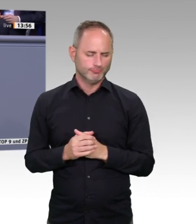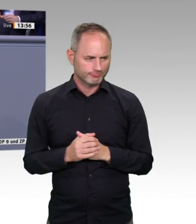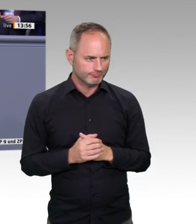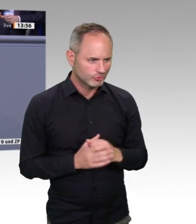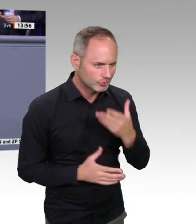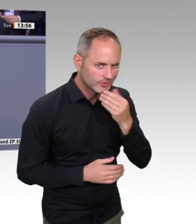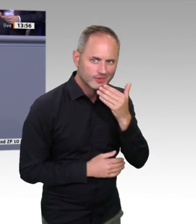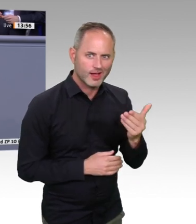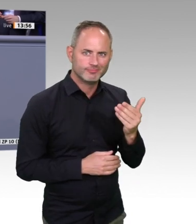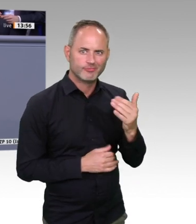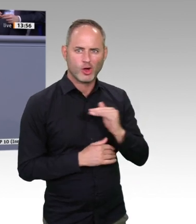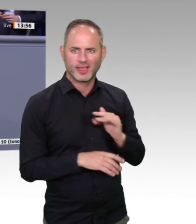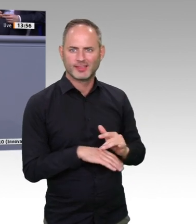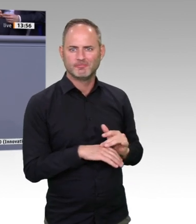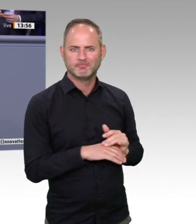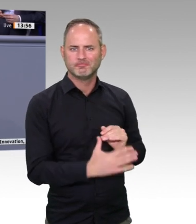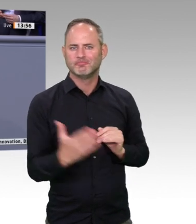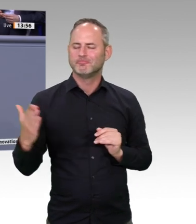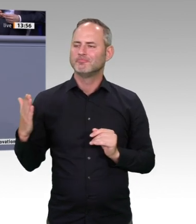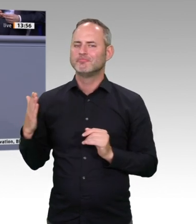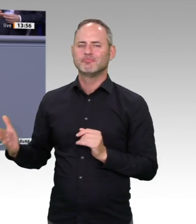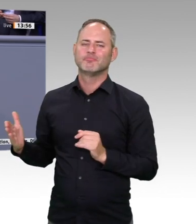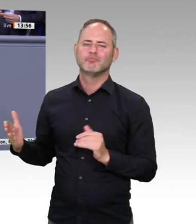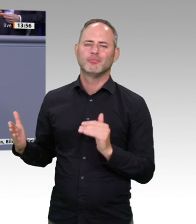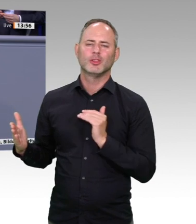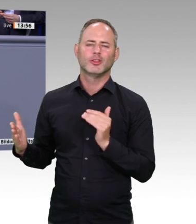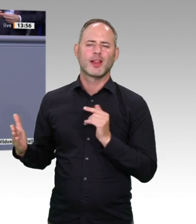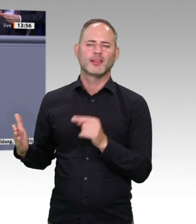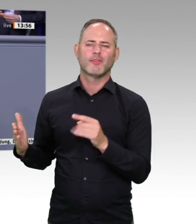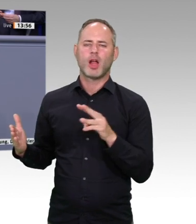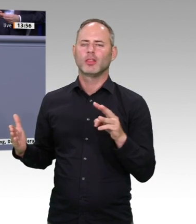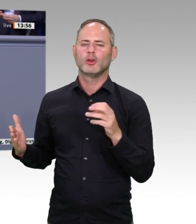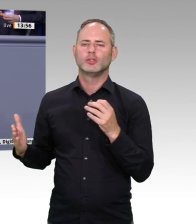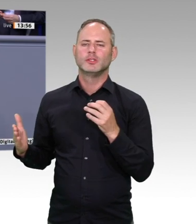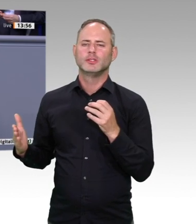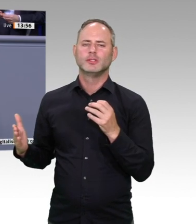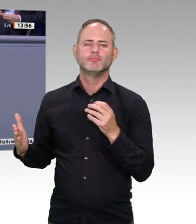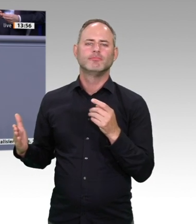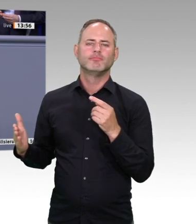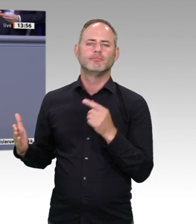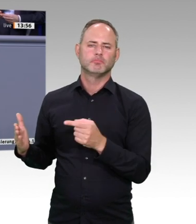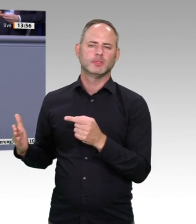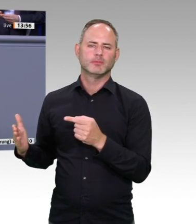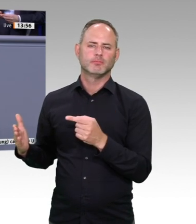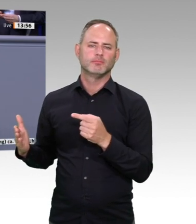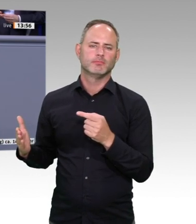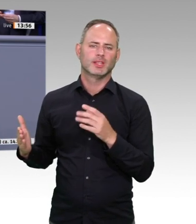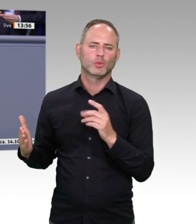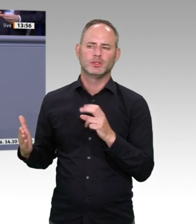Aber wir wollen mit diesem Antrag Bewusstsein wecken, auf Aktivitäten hinweisen, zukünftige Maßnahmen skizzieren. Und wer sich mit der gesamten